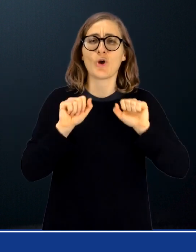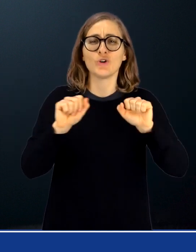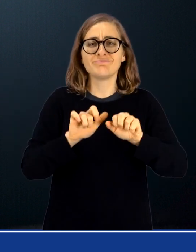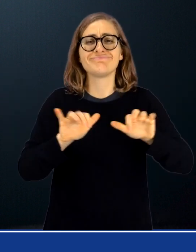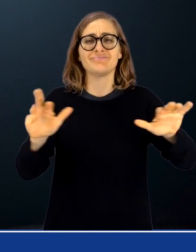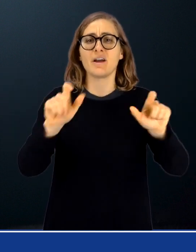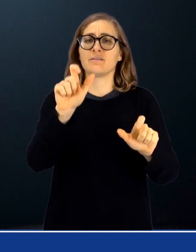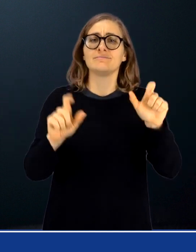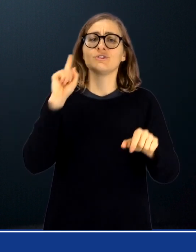al seguente link